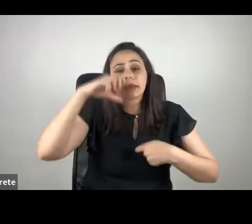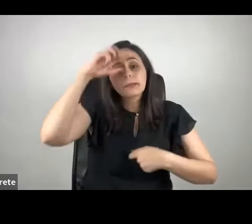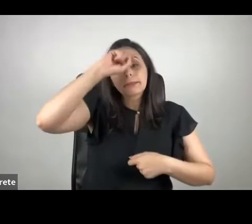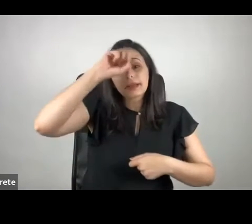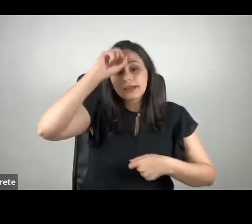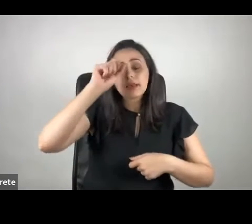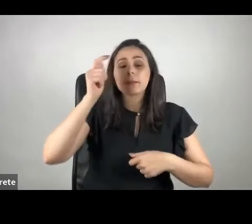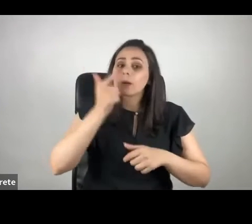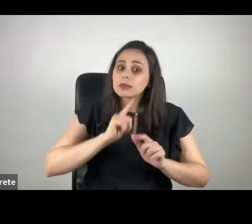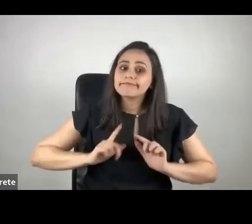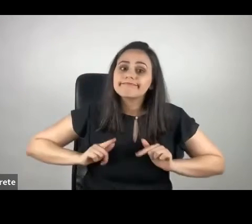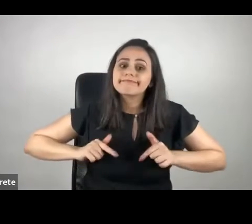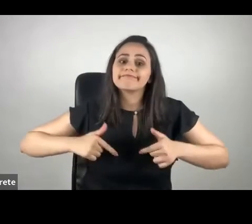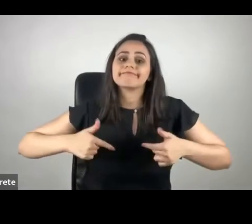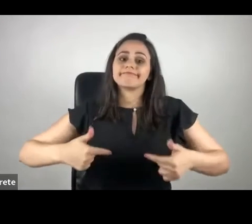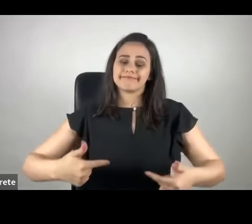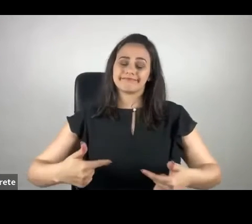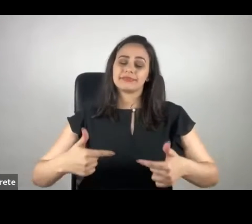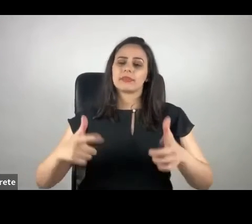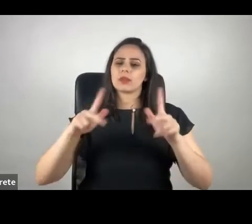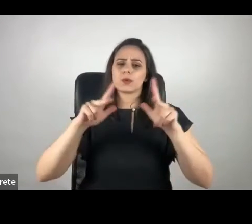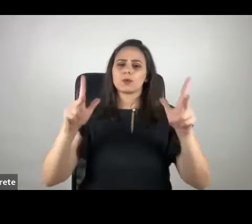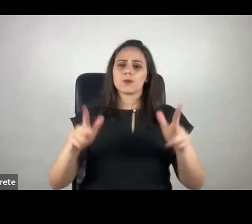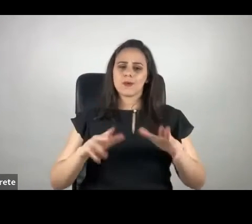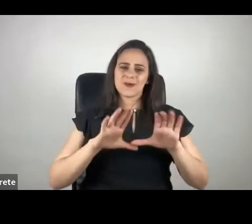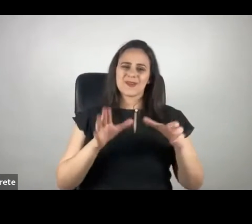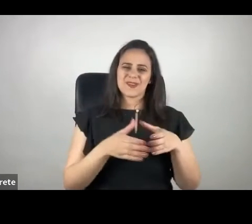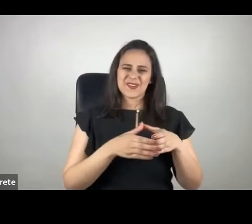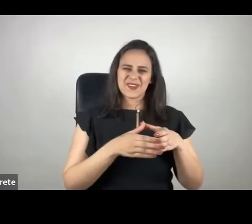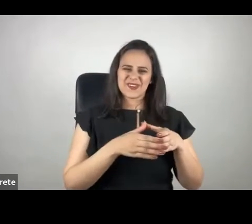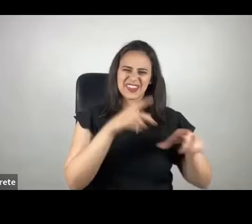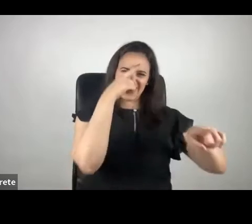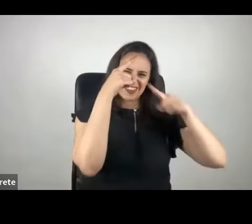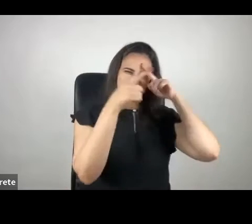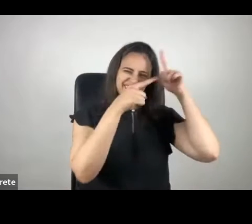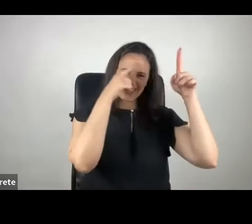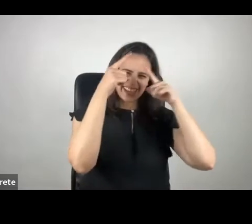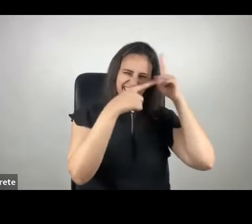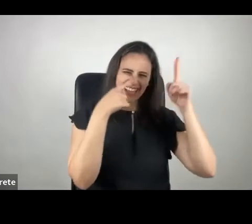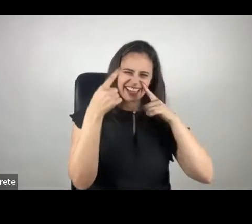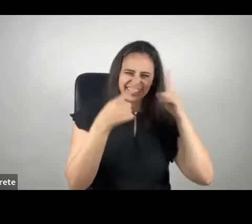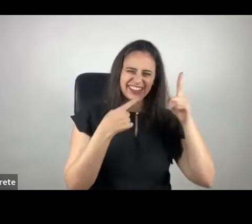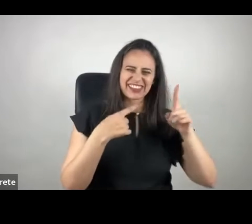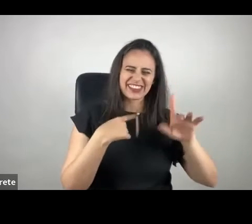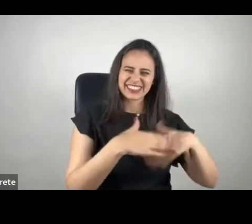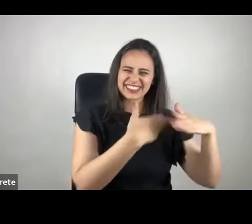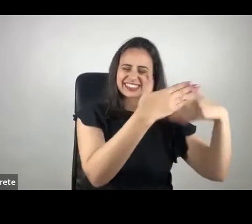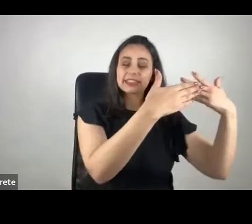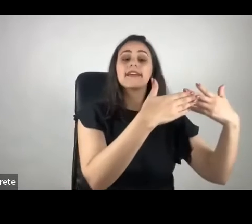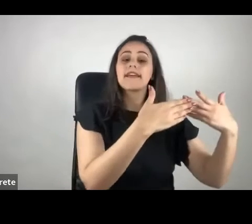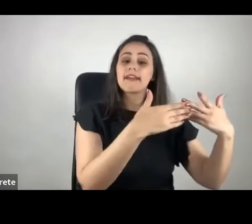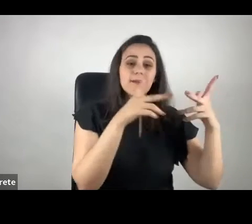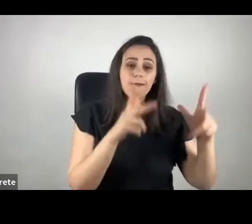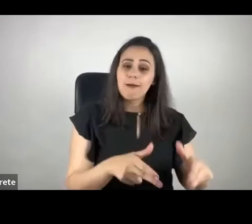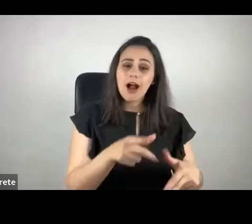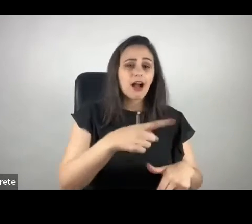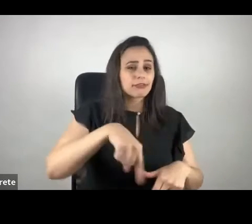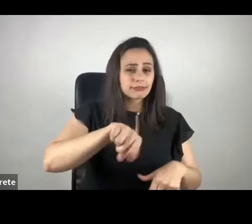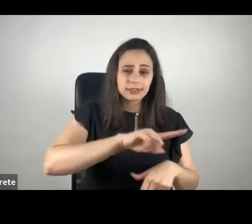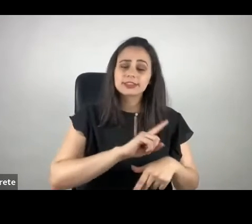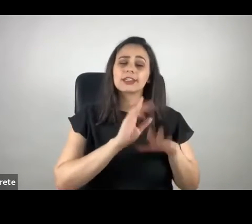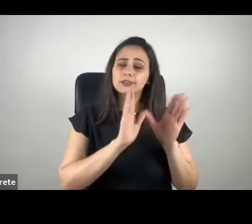em prática, assim como o grupo Inovadores aqui, inquietos, estão fazendo, estão de